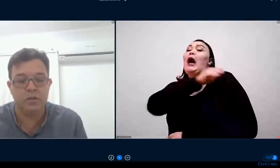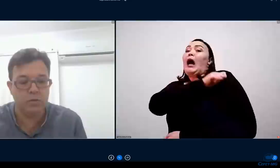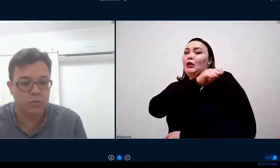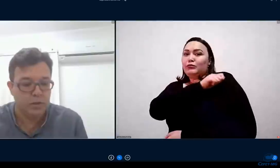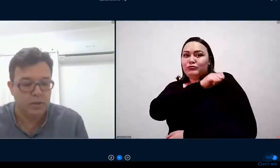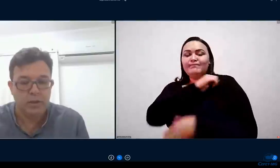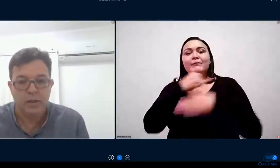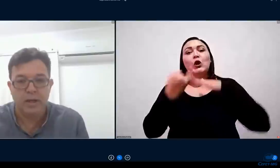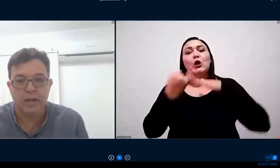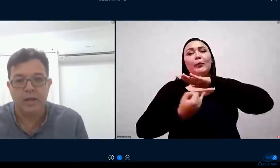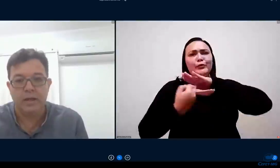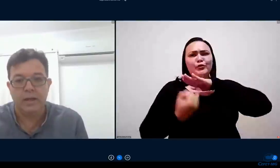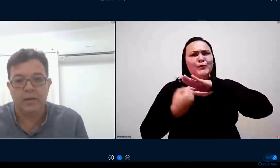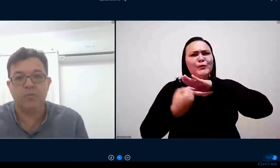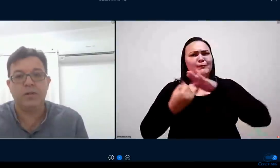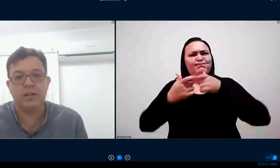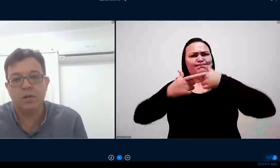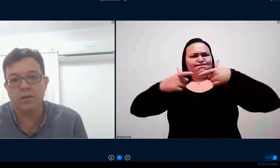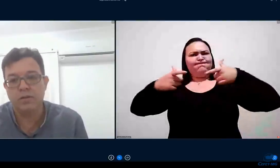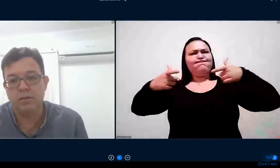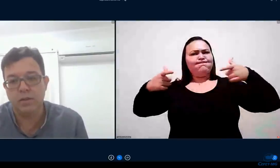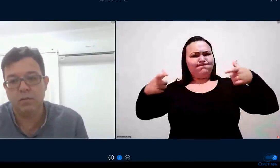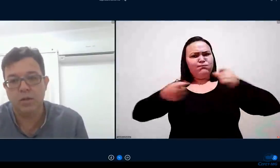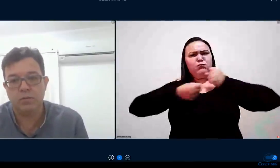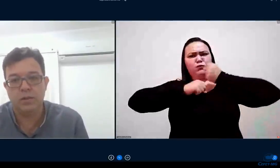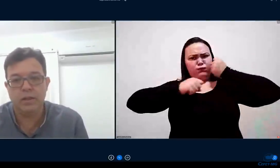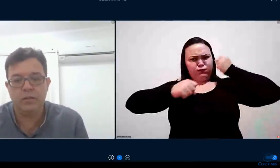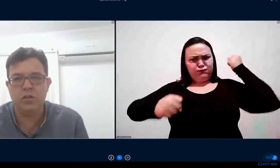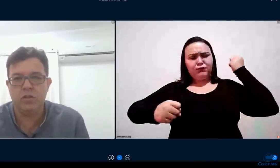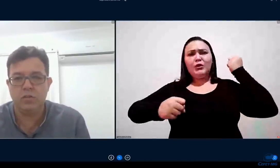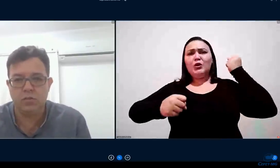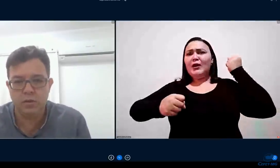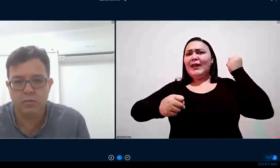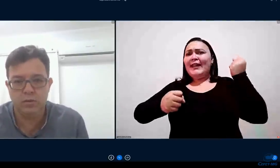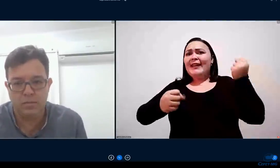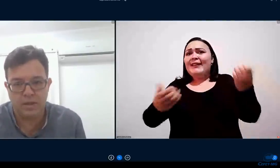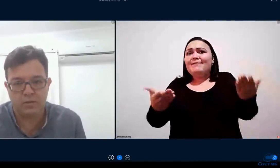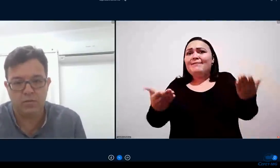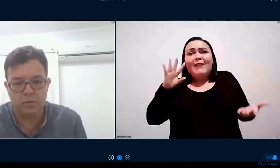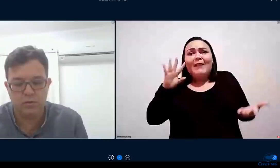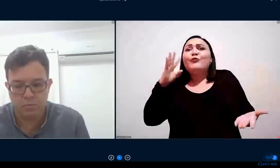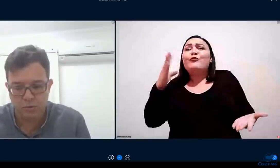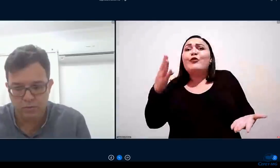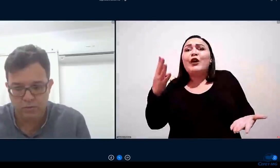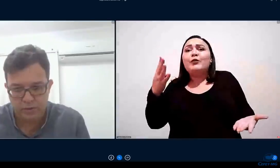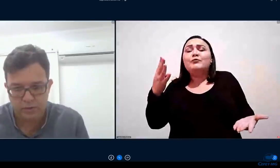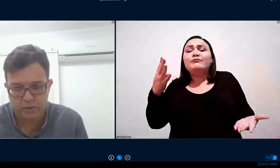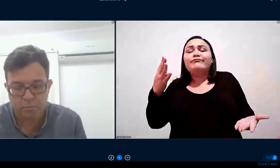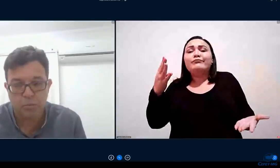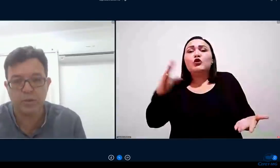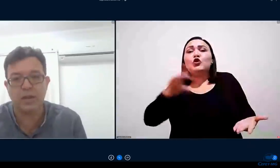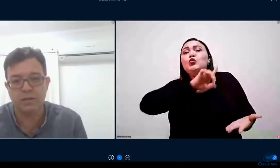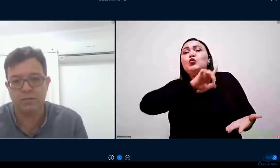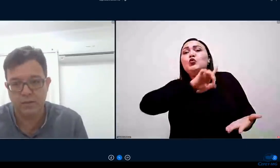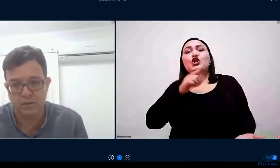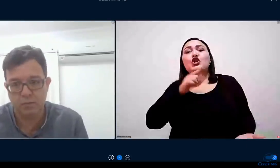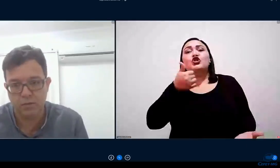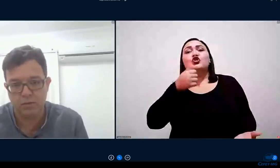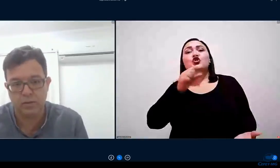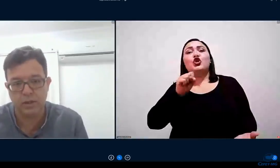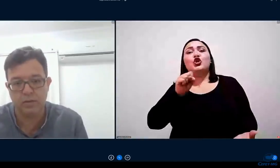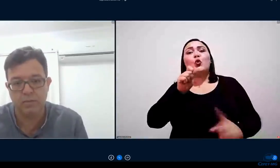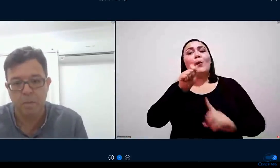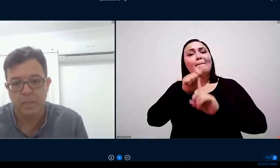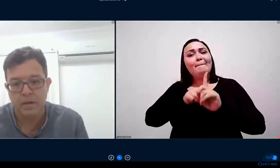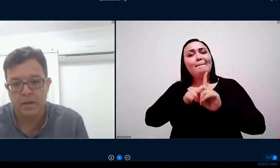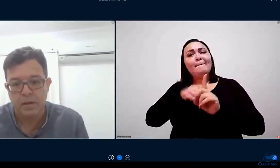decidiu ofertar o ensino remoto desde 18 de março de 2020 por que fazemos